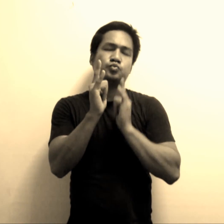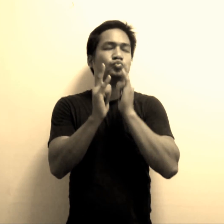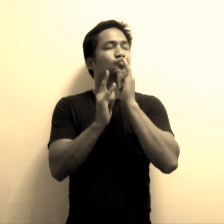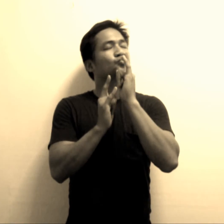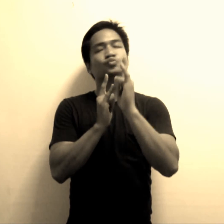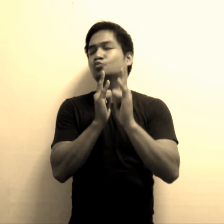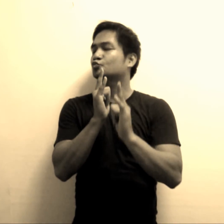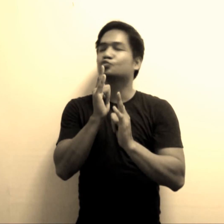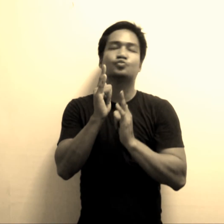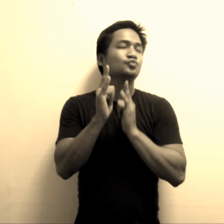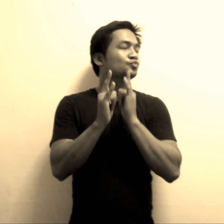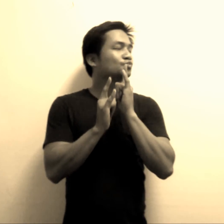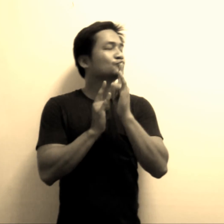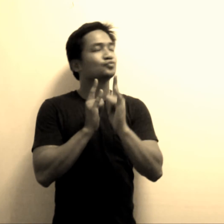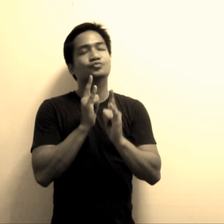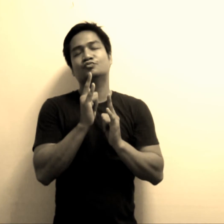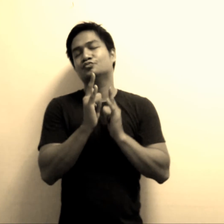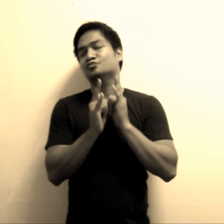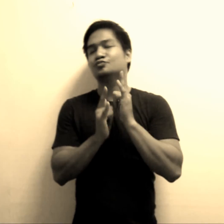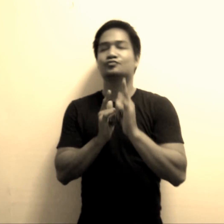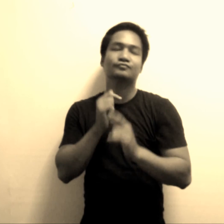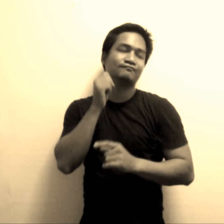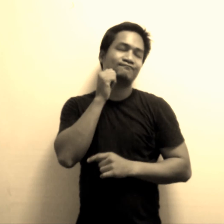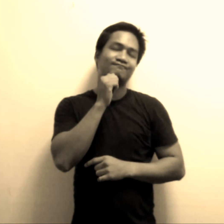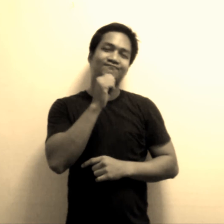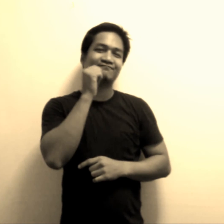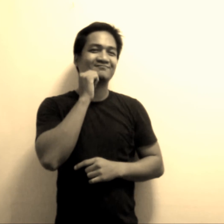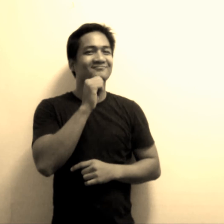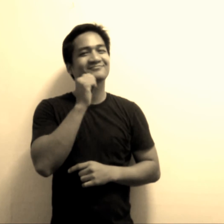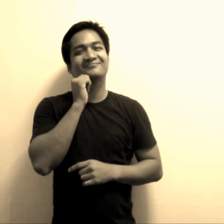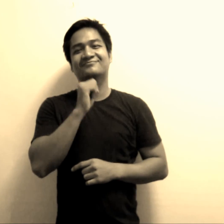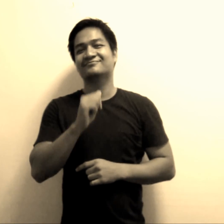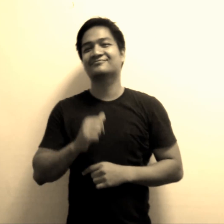Maglabing labing lang ganunay